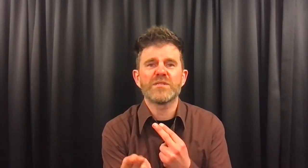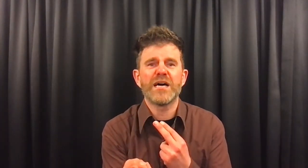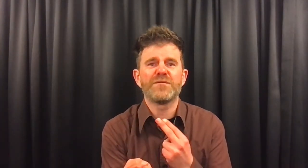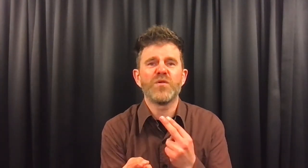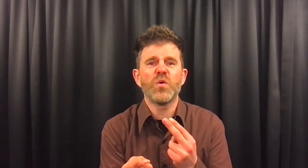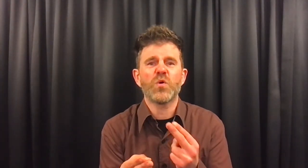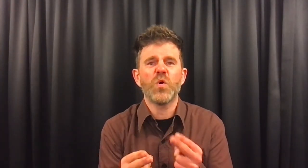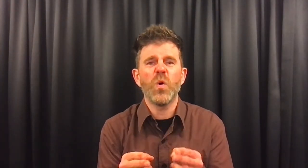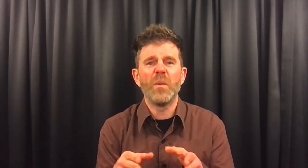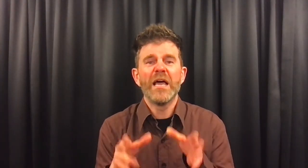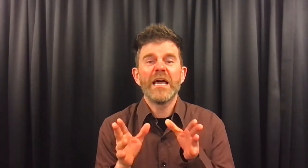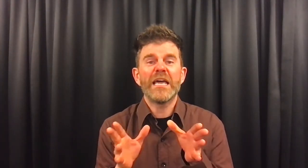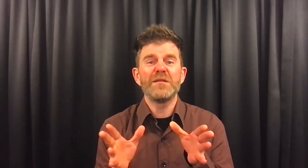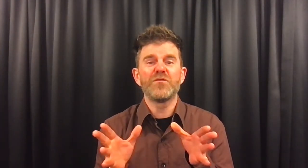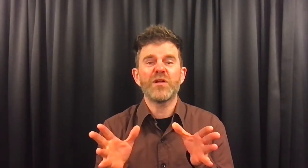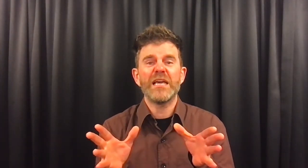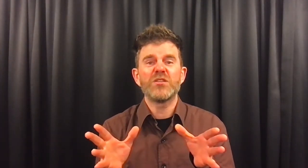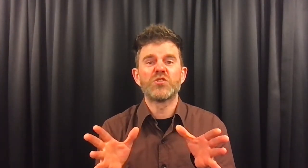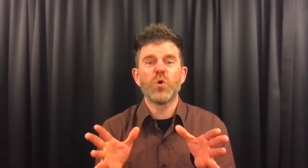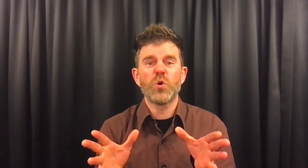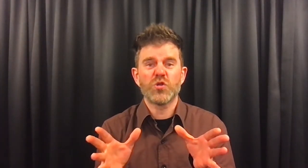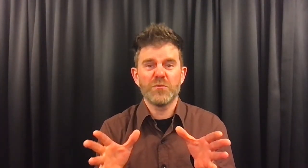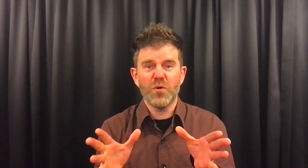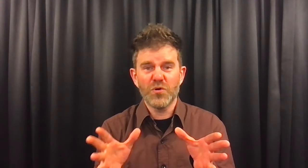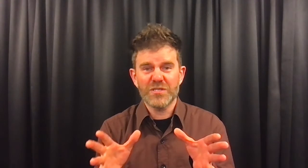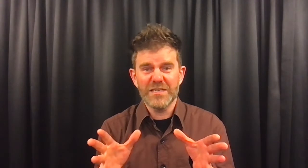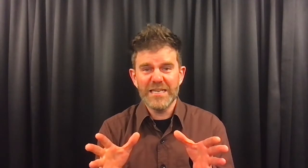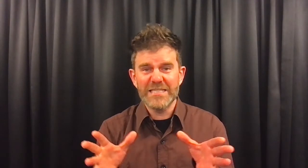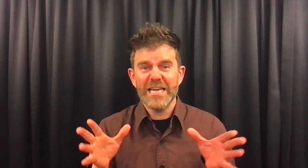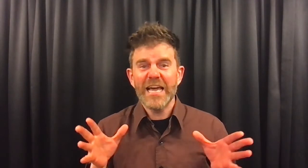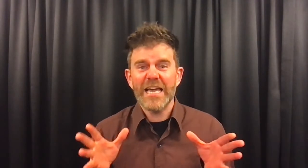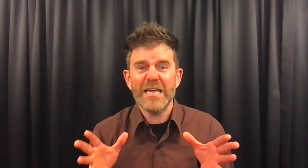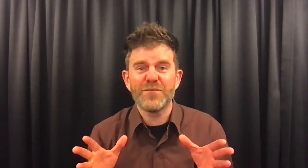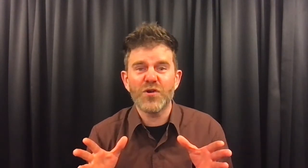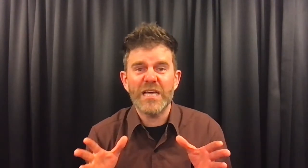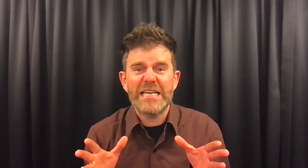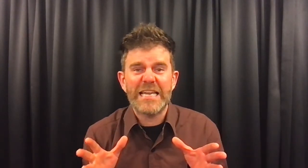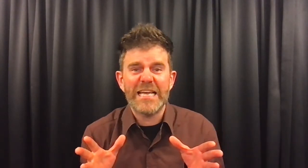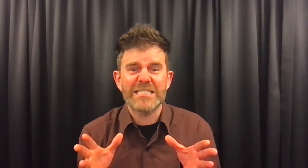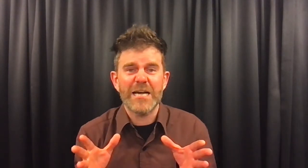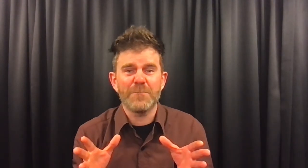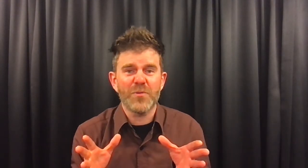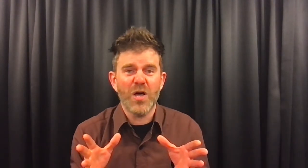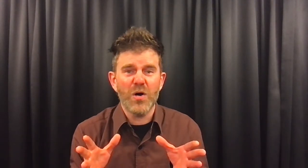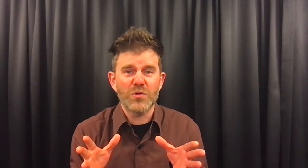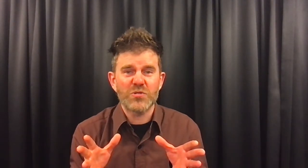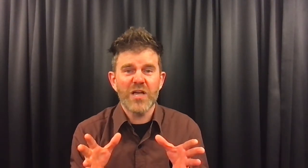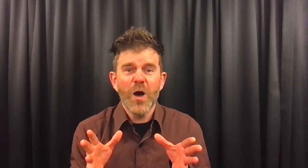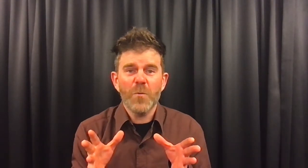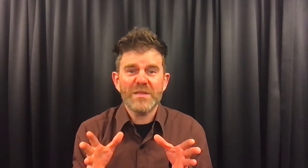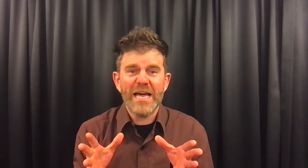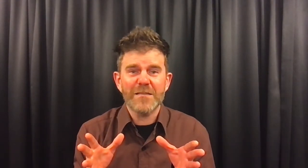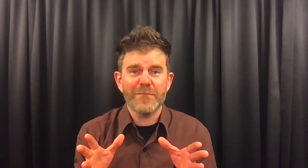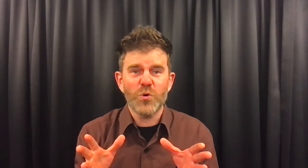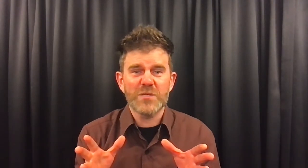naar voren komen. Eén voor één zongen ze hun mooiste lied. Eén voor één kregen zij applaus. Op het eind kwam ook de